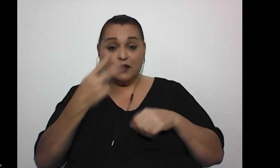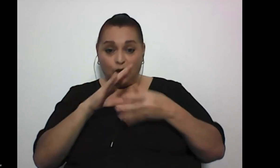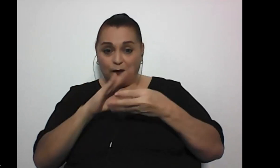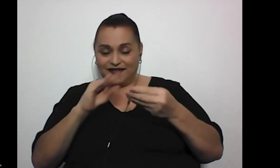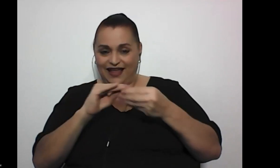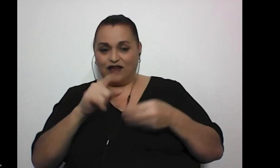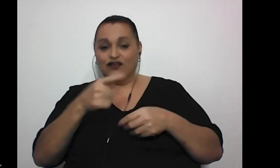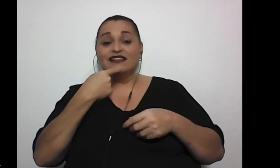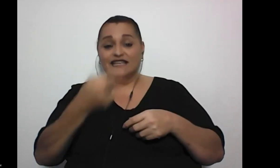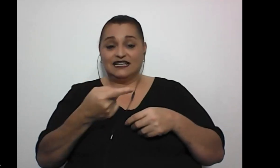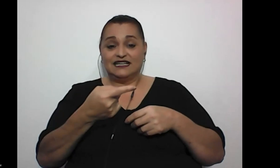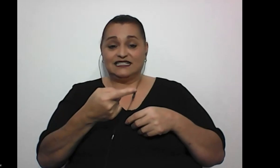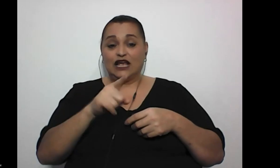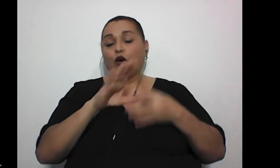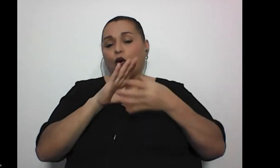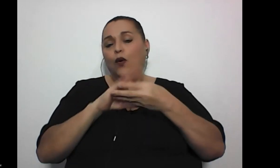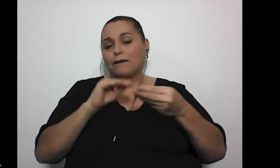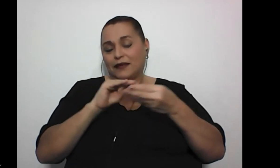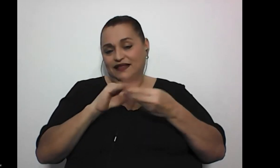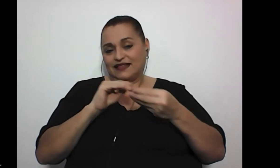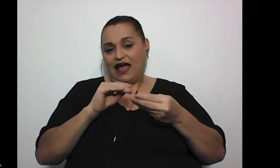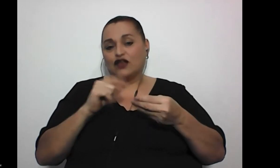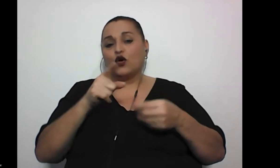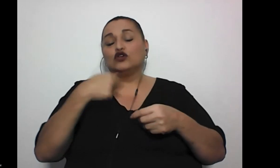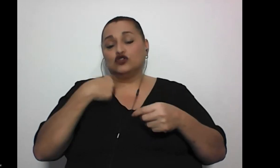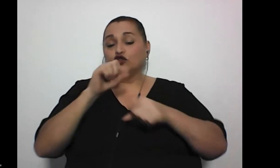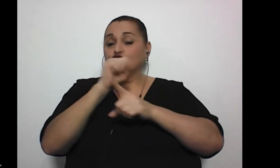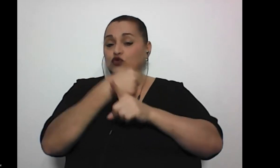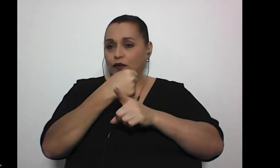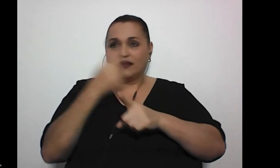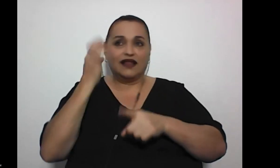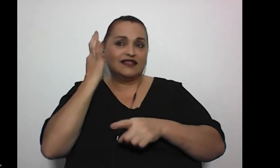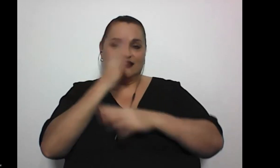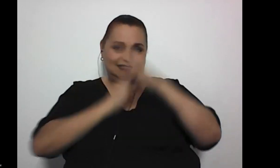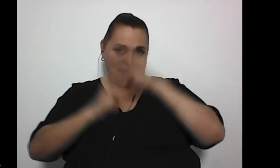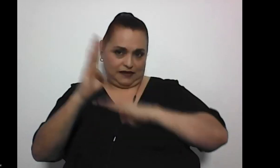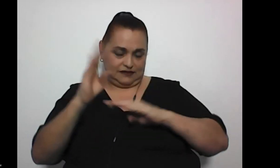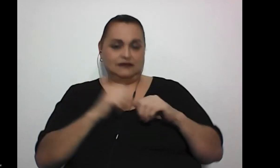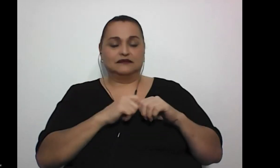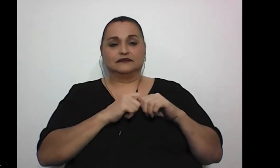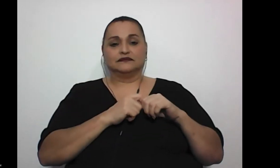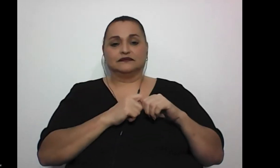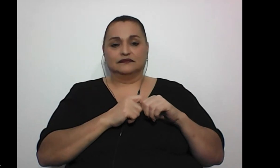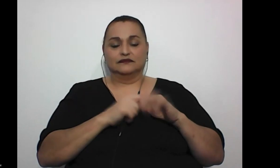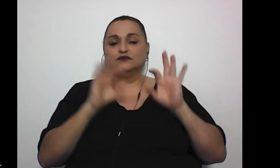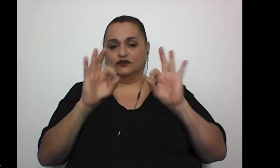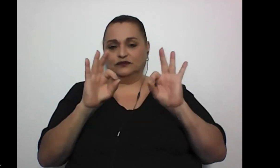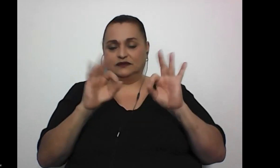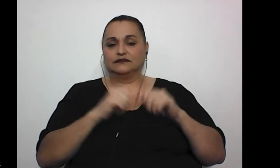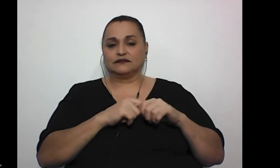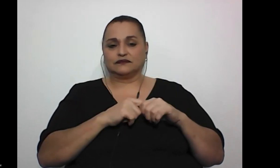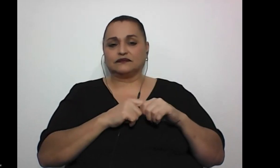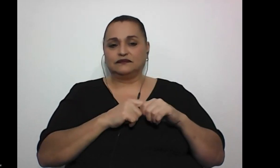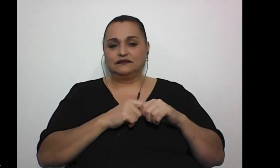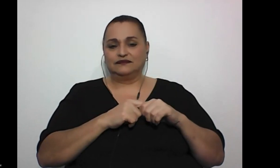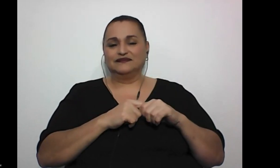dice en realidad era un comentario debido a que yo tengo una sobrina con discapacidad muy bien Natalia lo